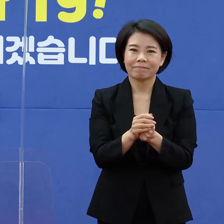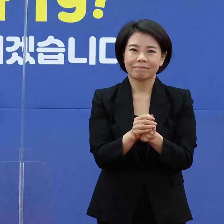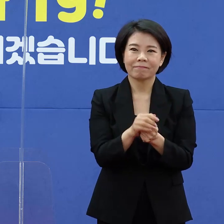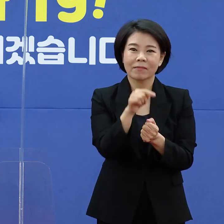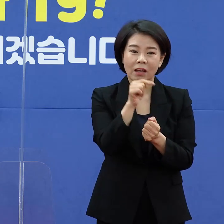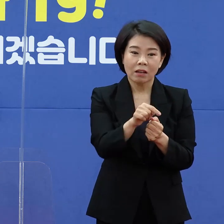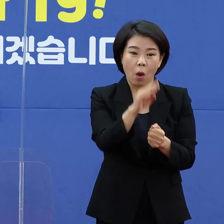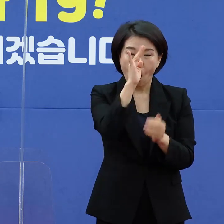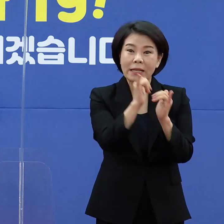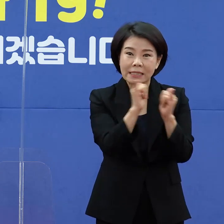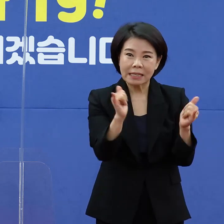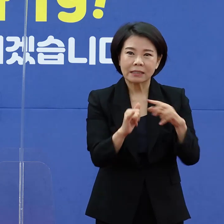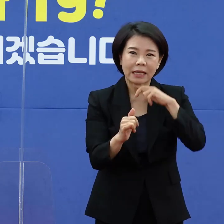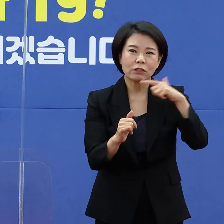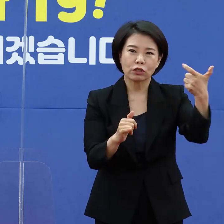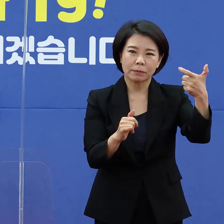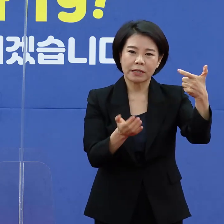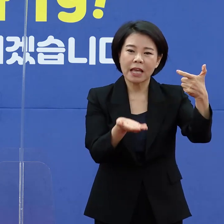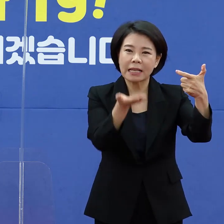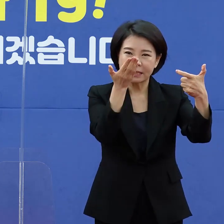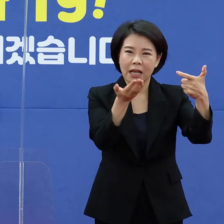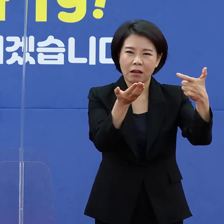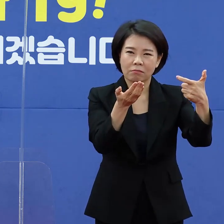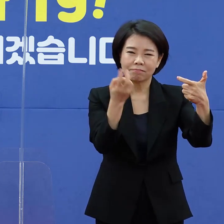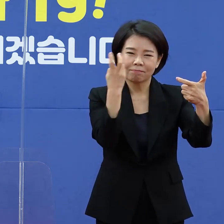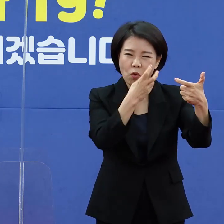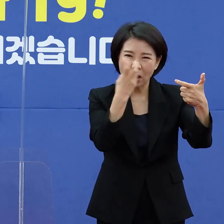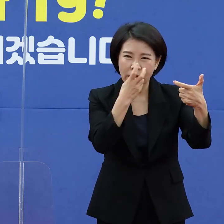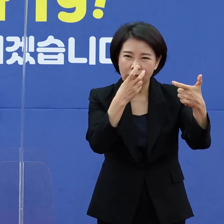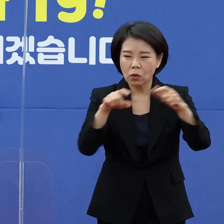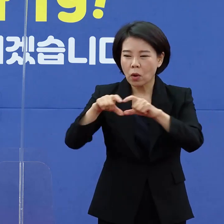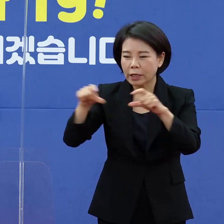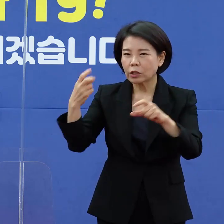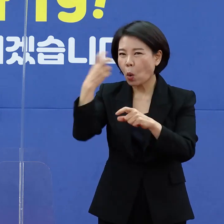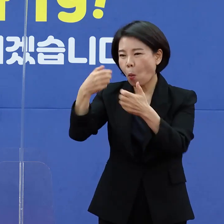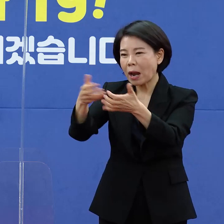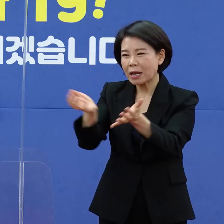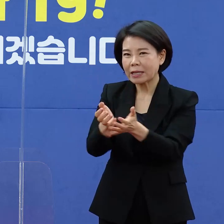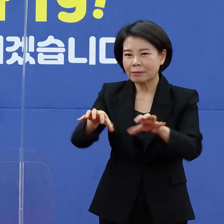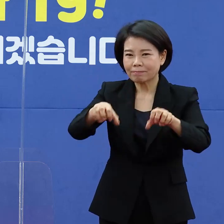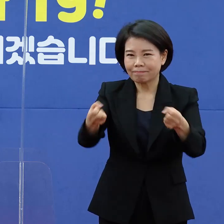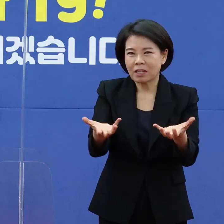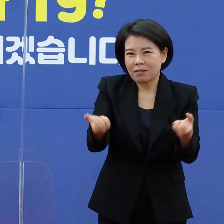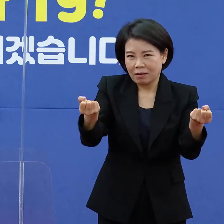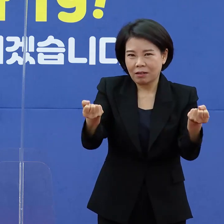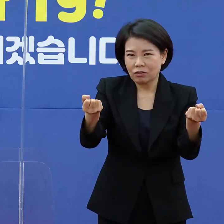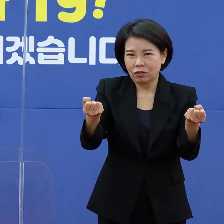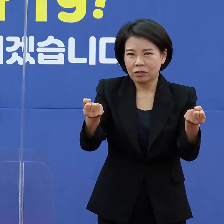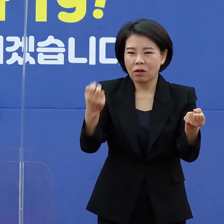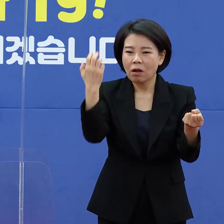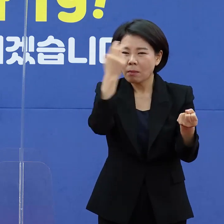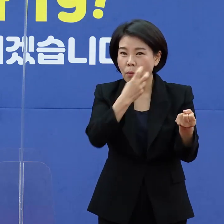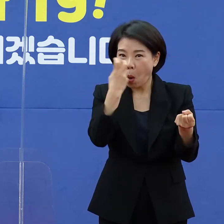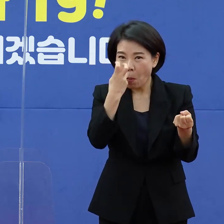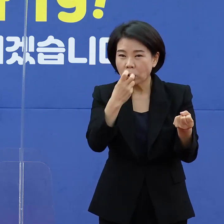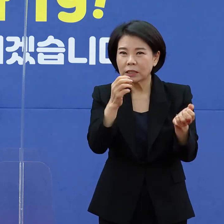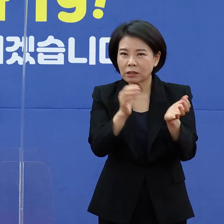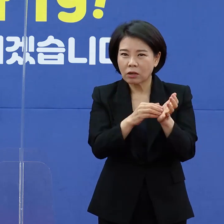환자는 60세 이상 집중관리군과 일반관리군으로 분류되며 건강 모니터링은